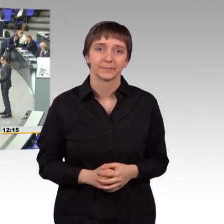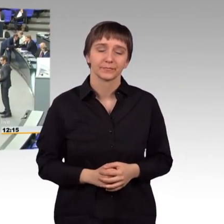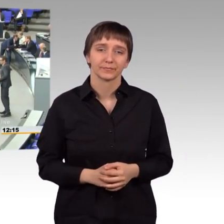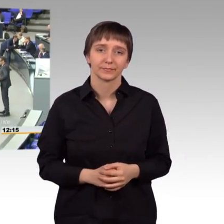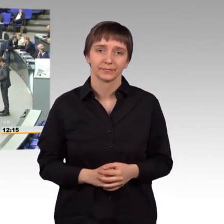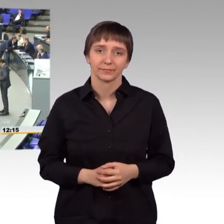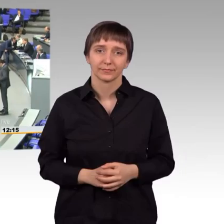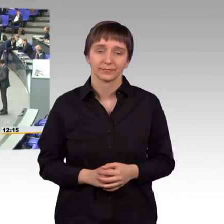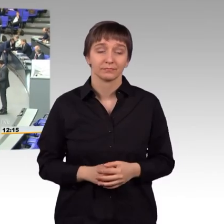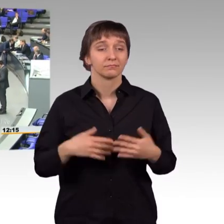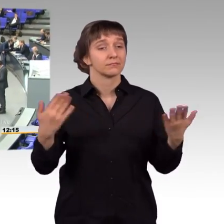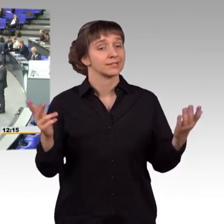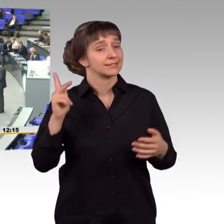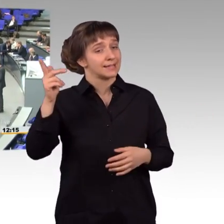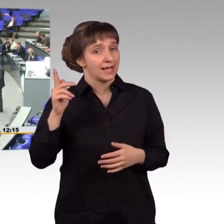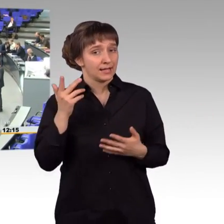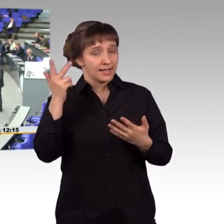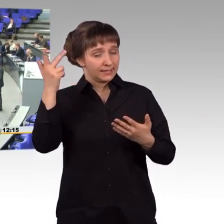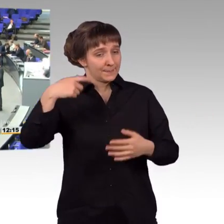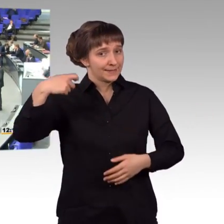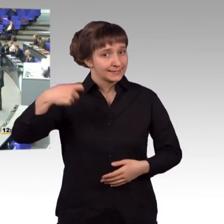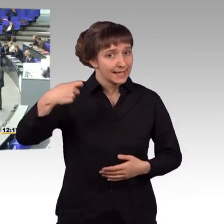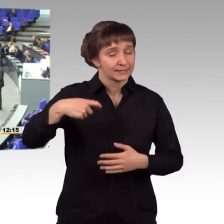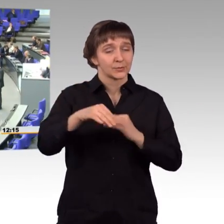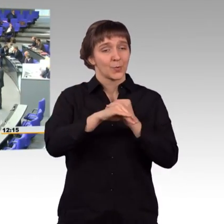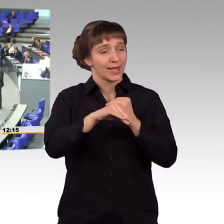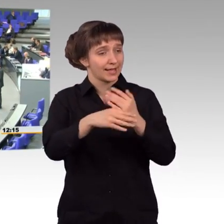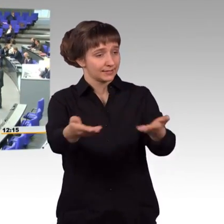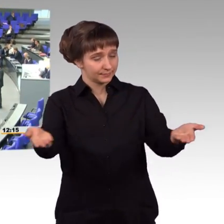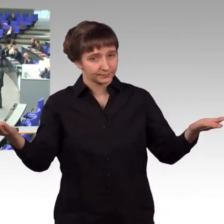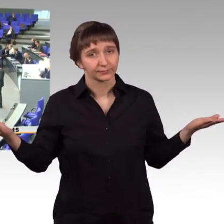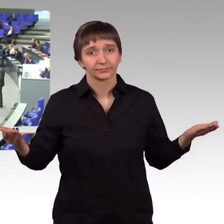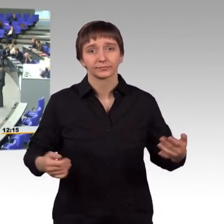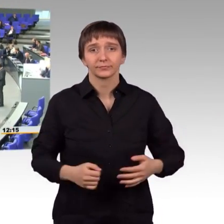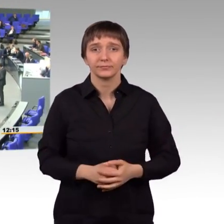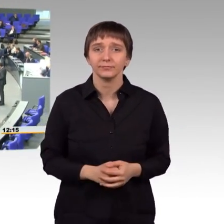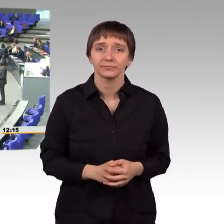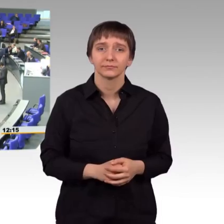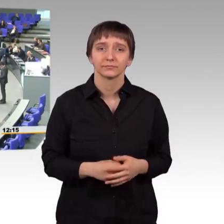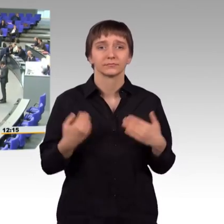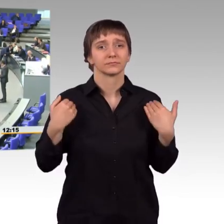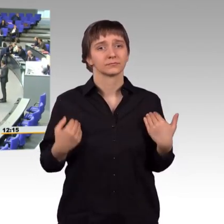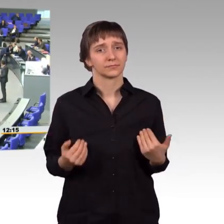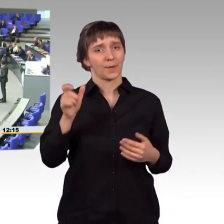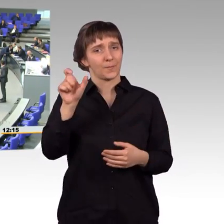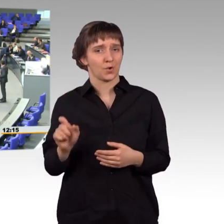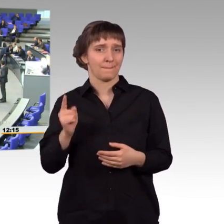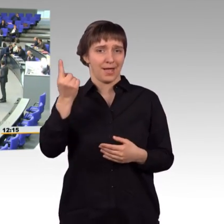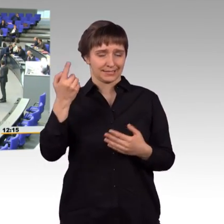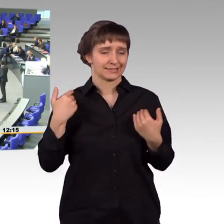Sehr geehrter Herr Präsident, sehr geehrte Kolleginnen und Kollegen, als Bürgermeister habe ich mich noch vor wenigen Monaten um